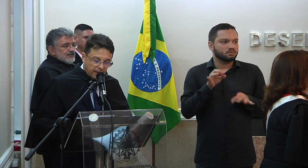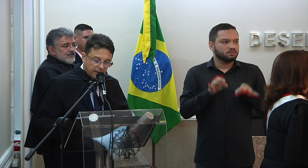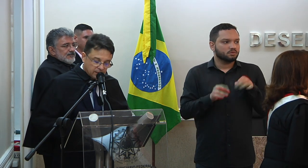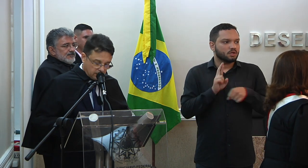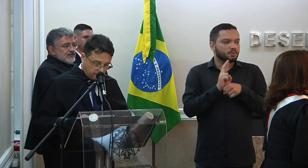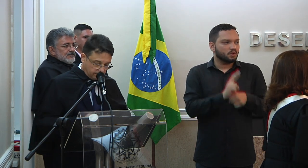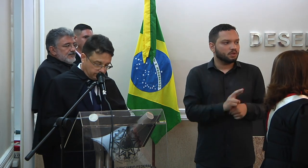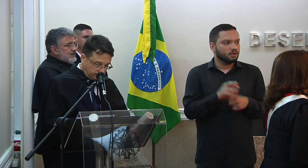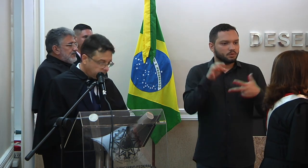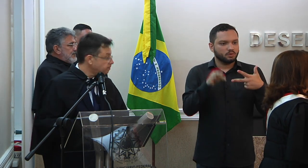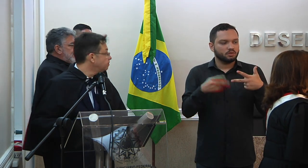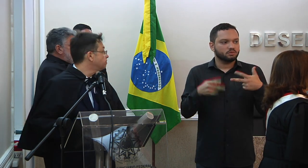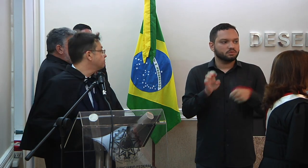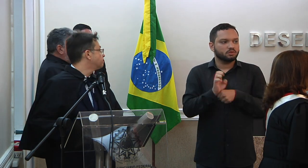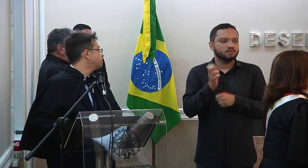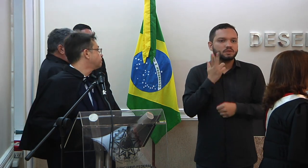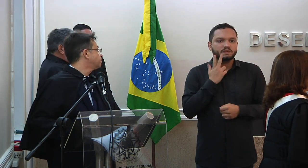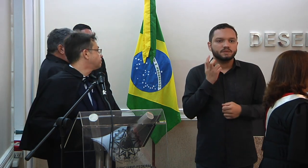Judiciário Cearense.